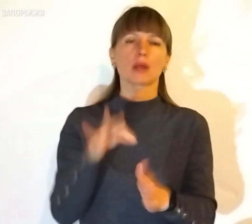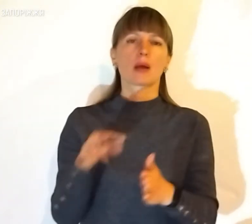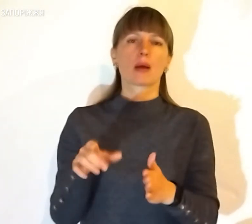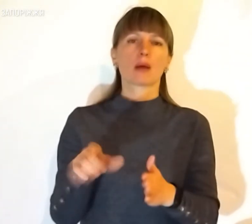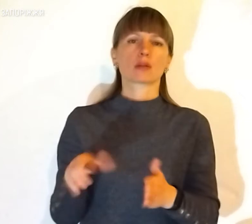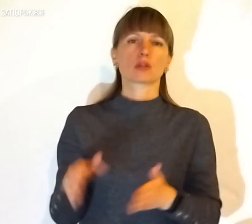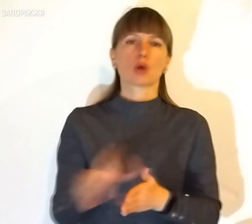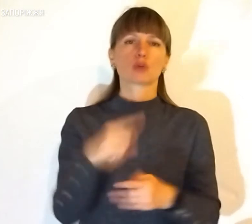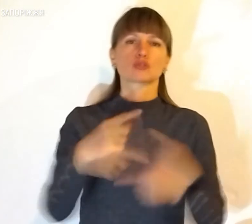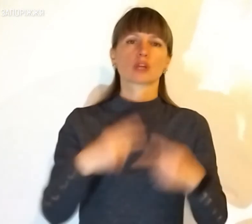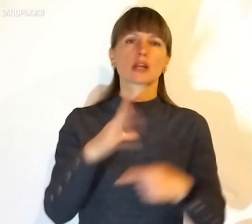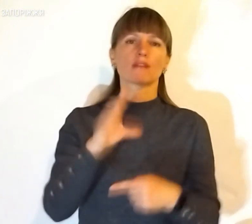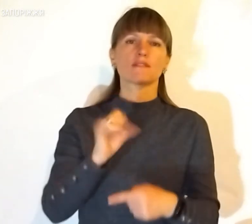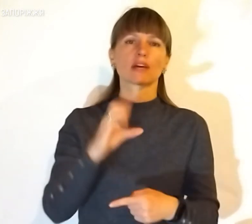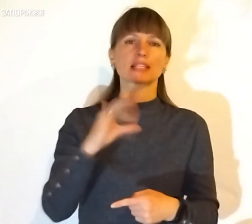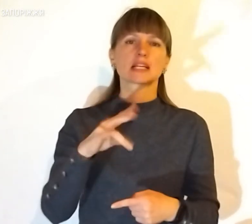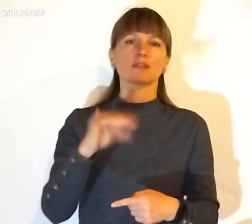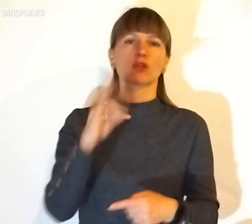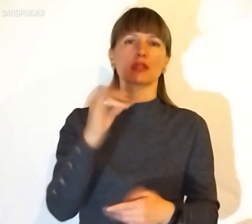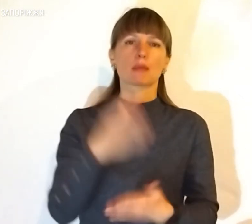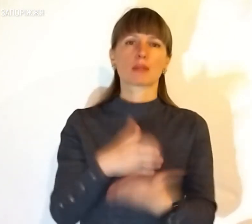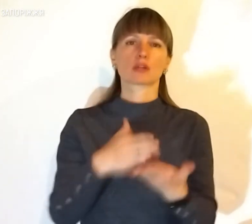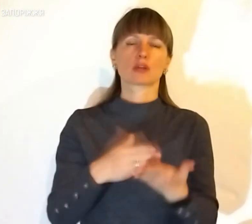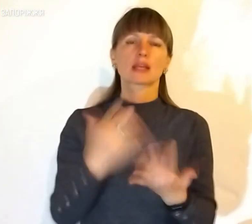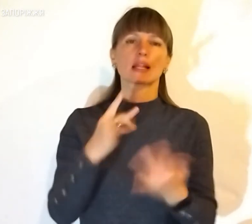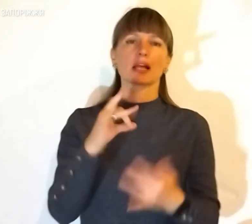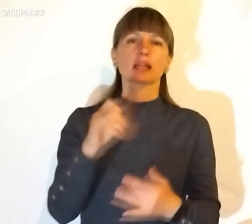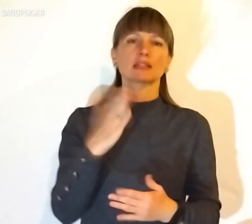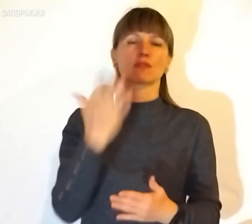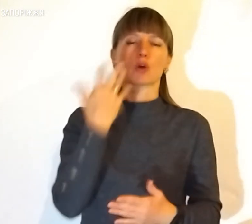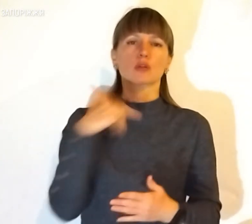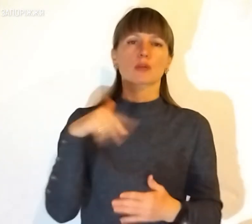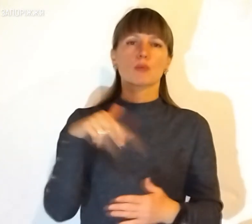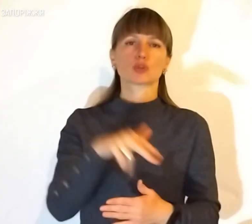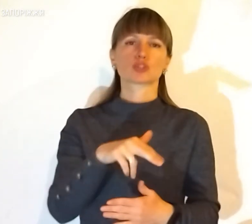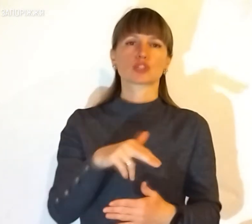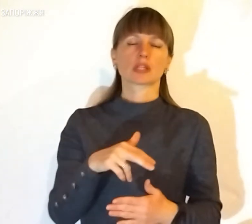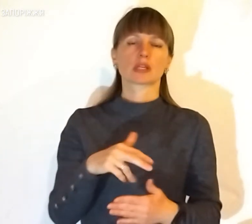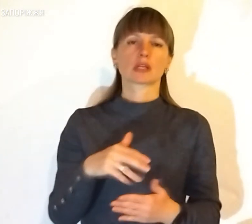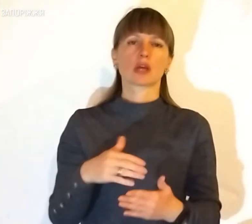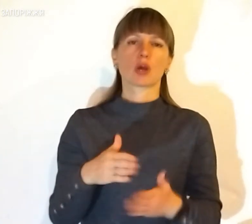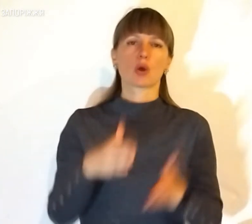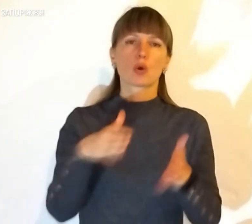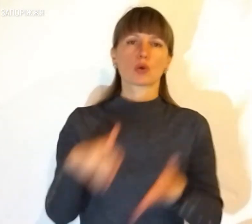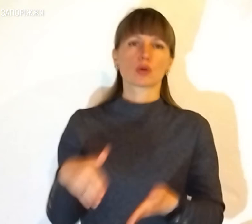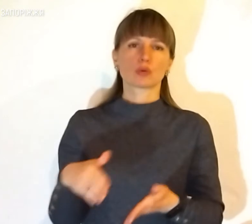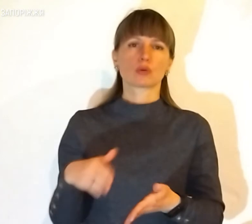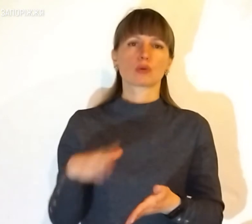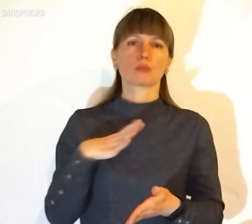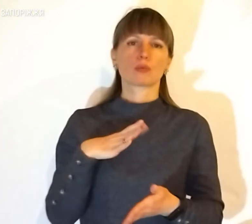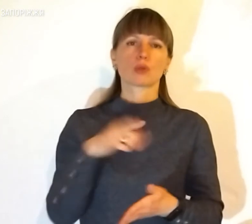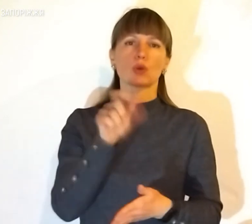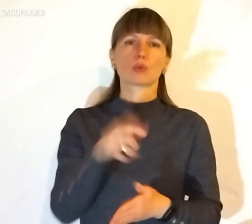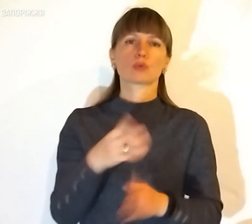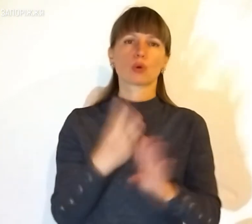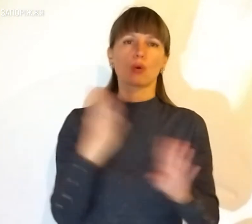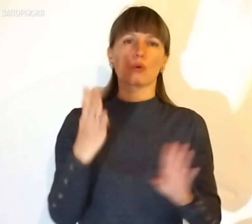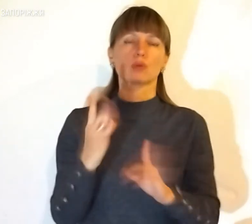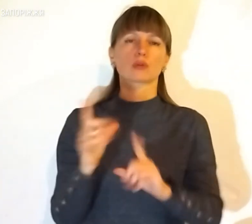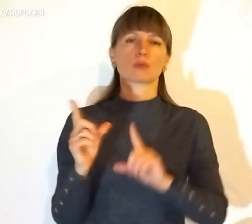Васильєвку далі на Мілітополь. Вже кілька разів, коли пройшли коридори і люди колони пройшли, зараз,